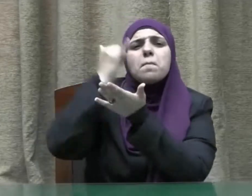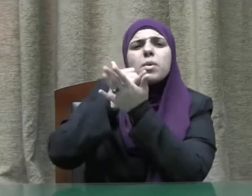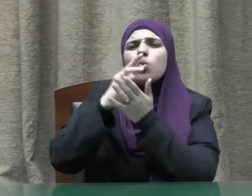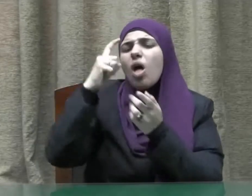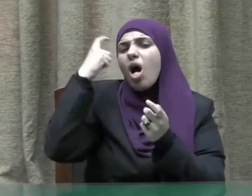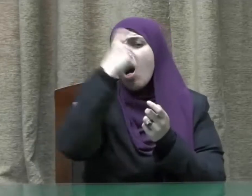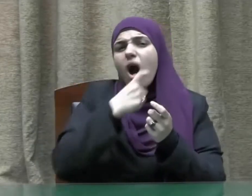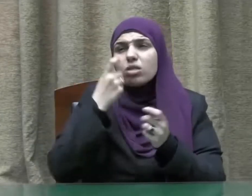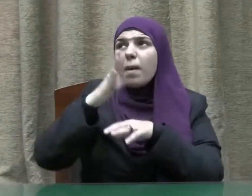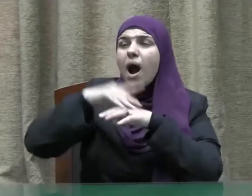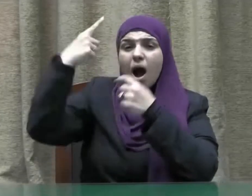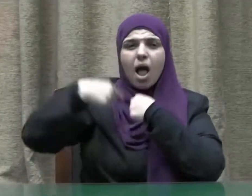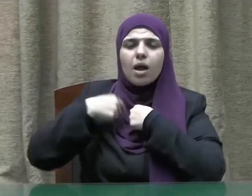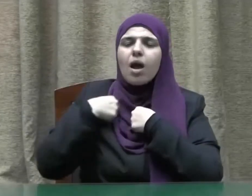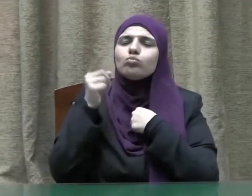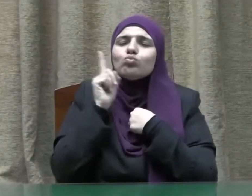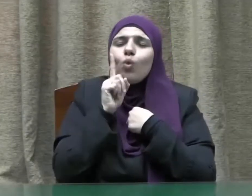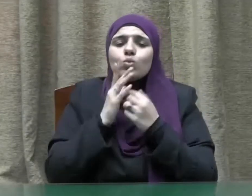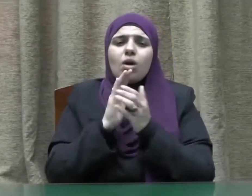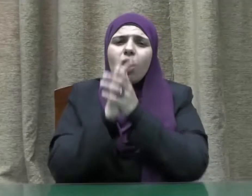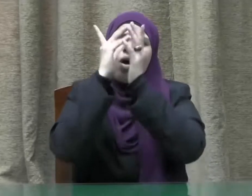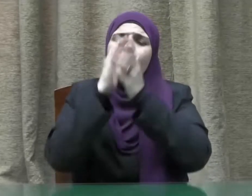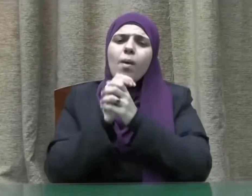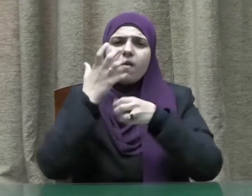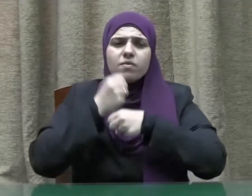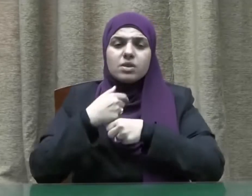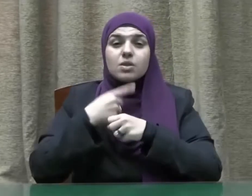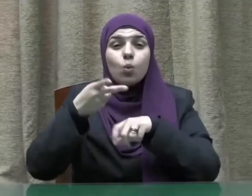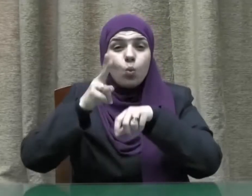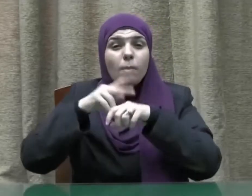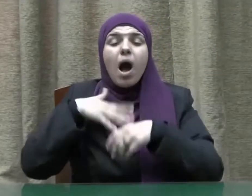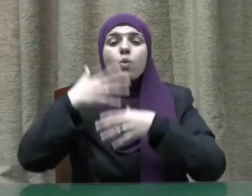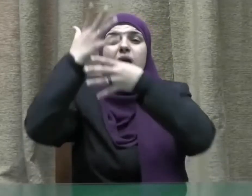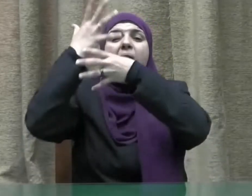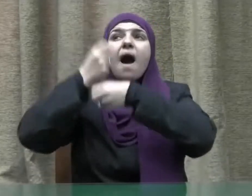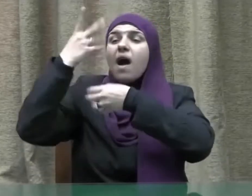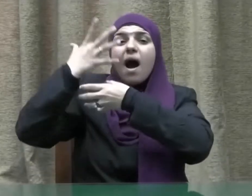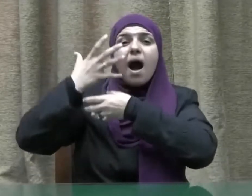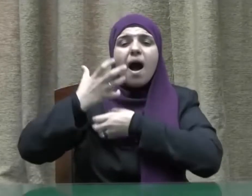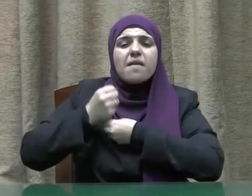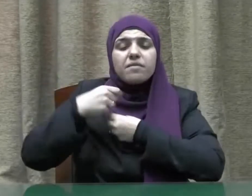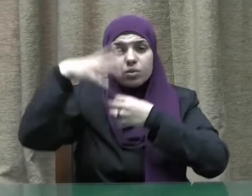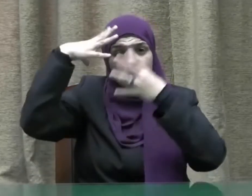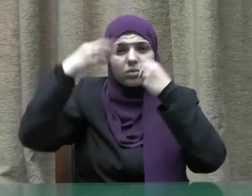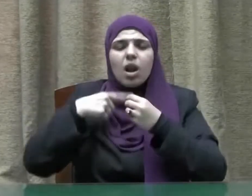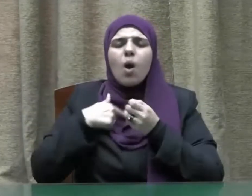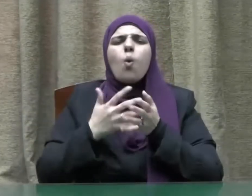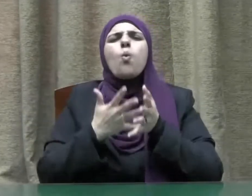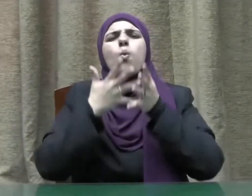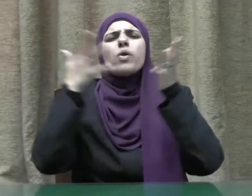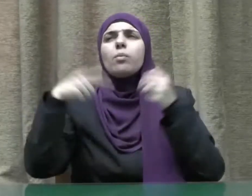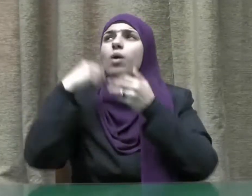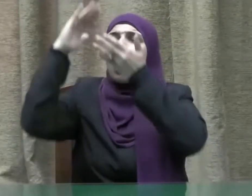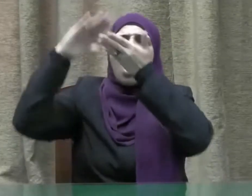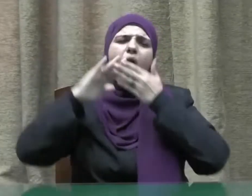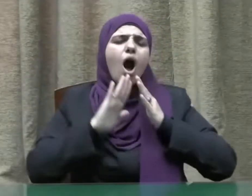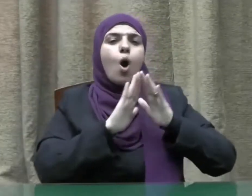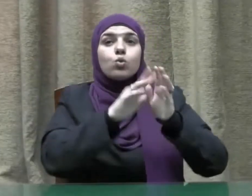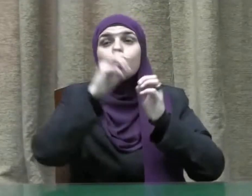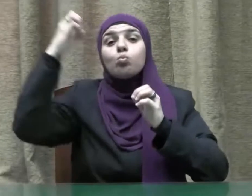يكن بك غضب علي فلا أبالي ولكن عافيتك هي أوسع لي أعوذ بنور